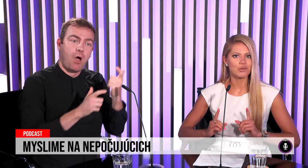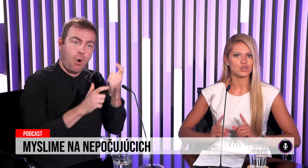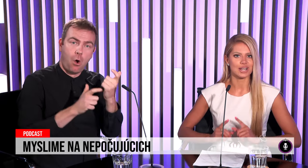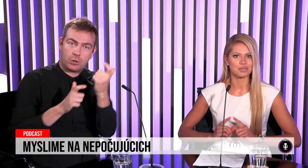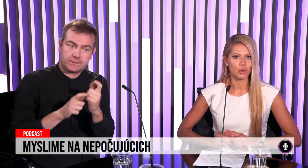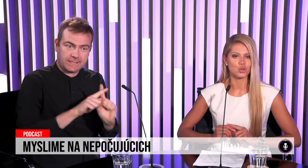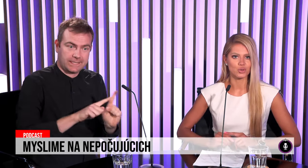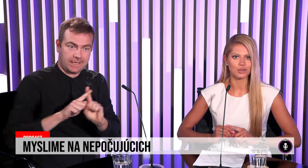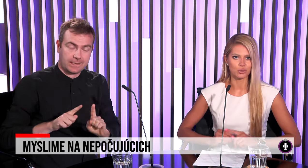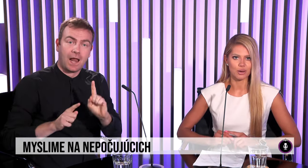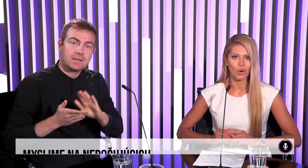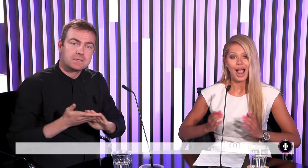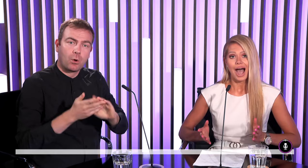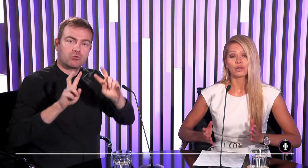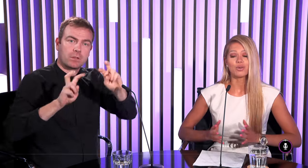Ďakujem.